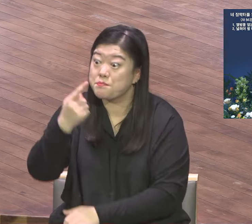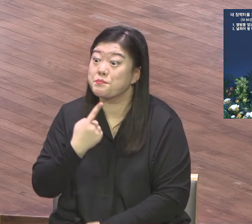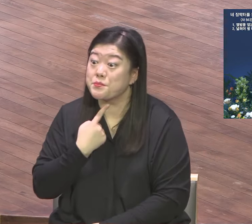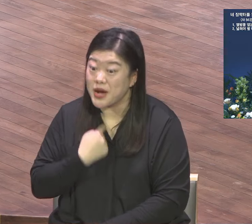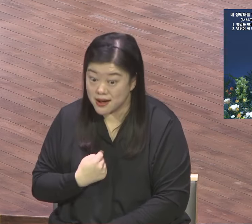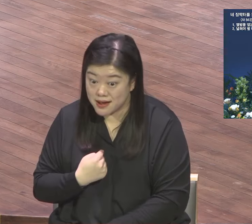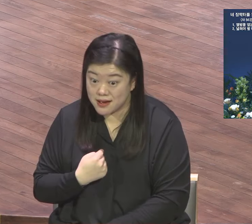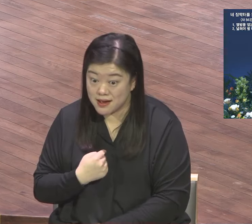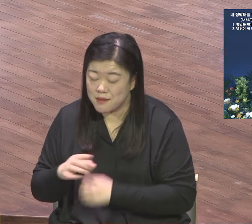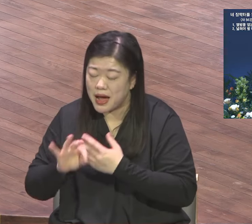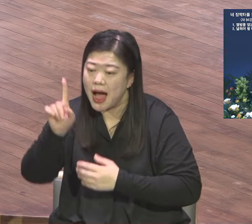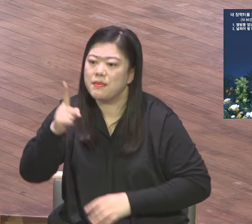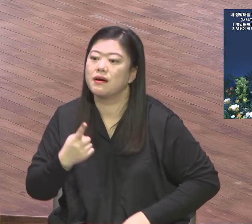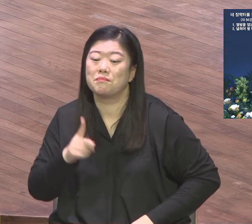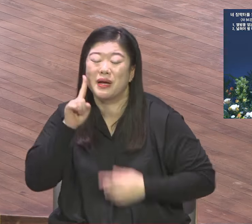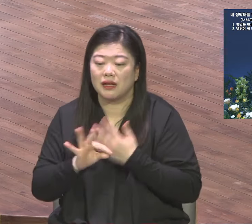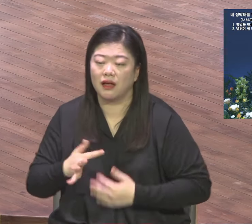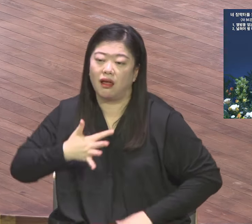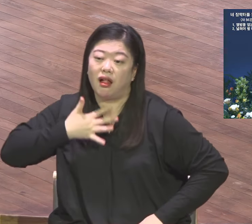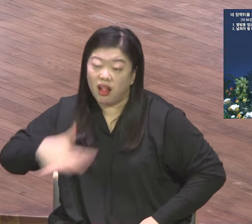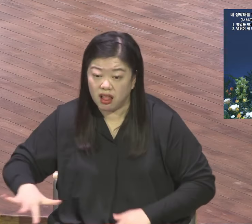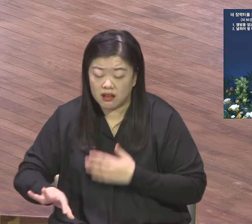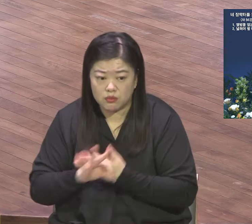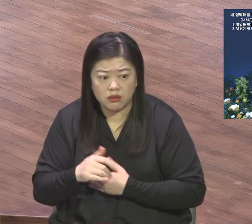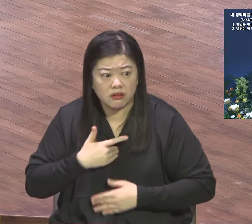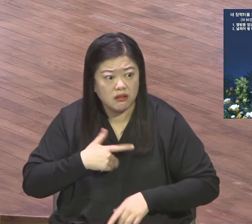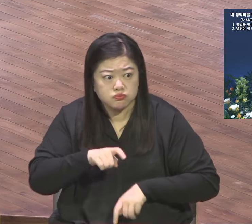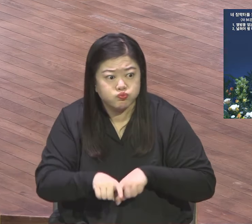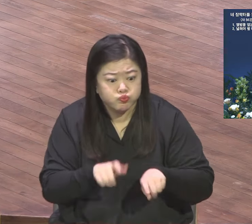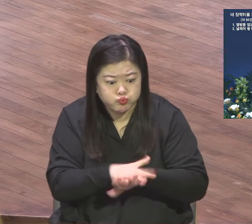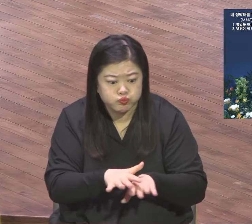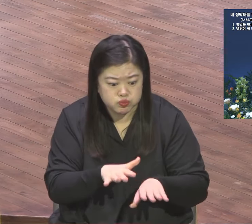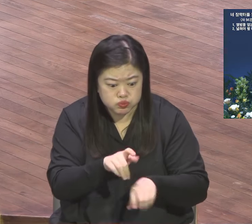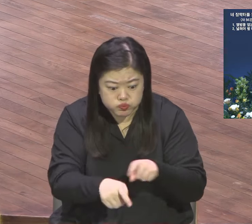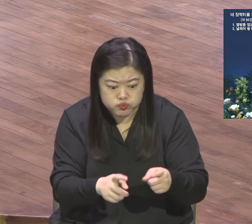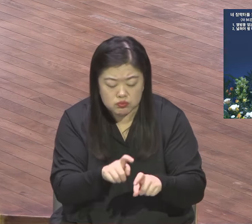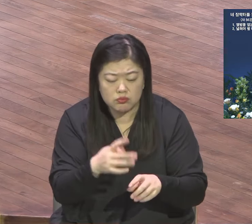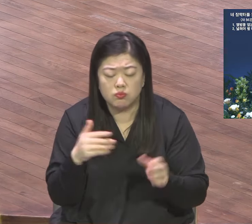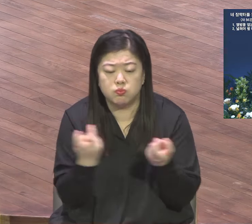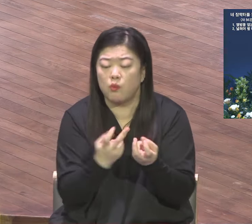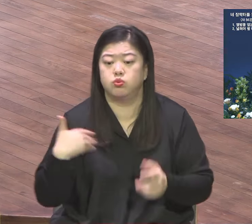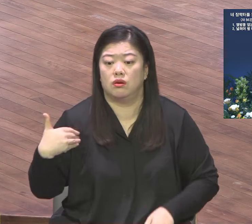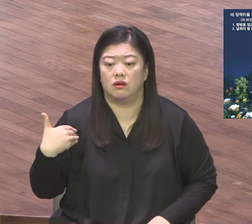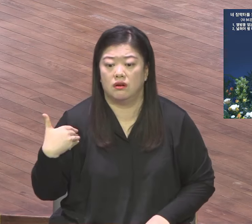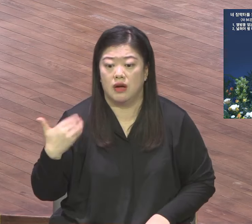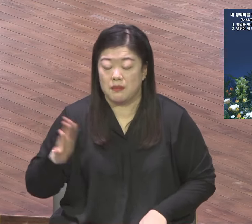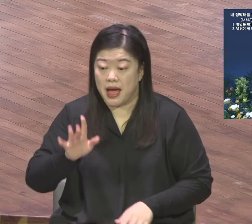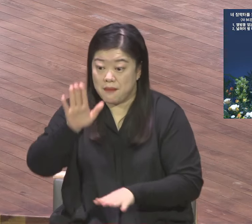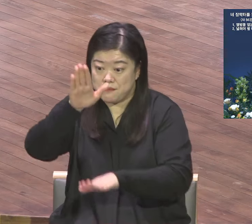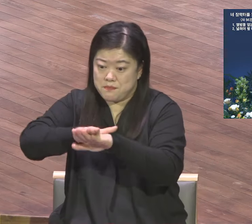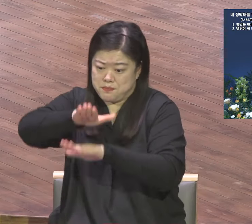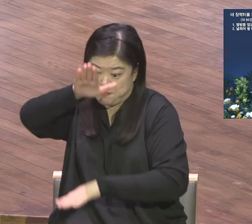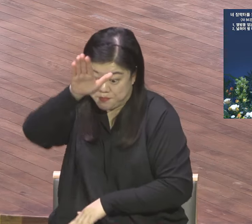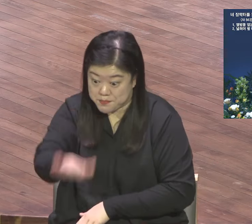달라져요 말이 달라져요 자세가 달라져요 유생이 확 달라진다니까요 유생이 24년